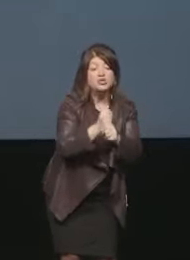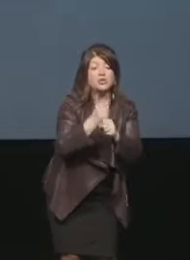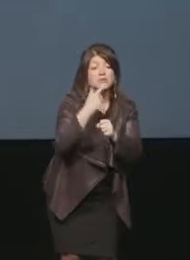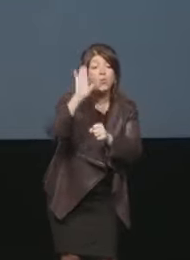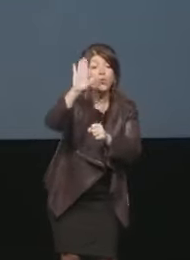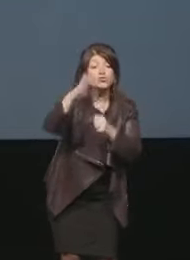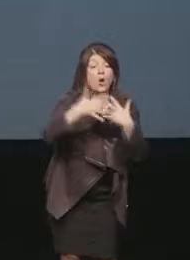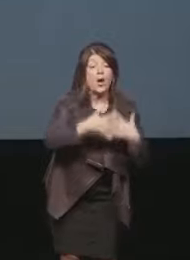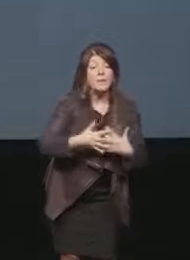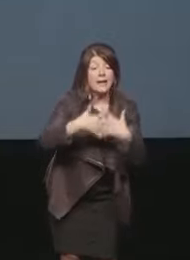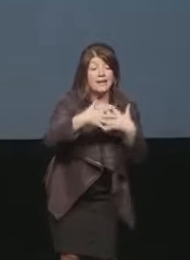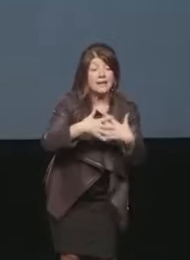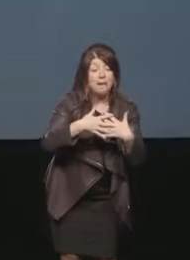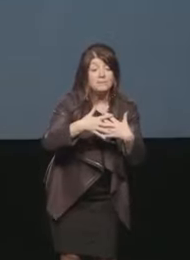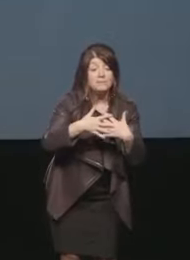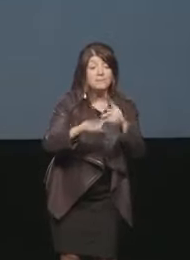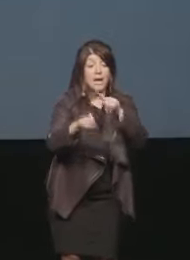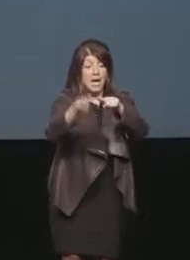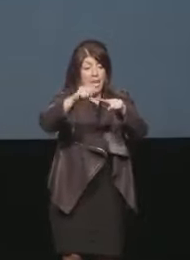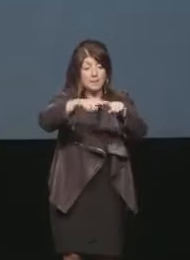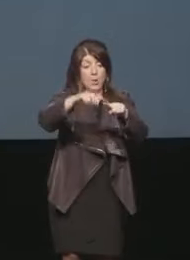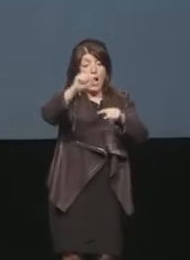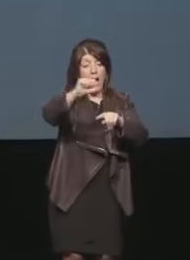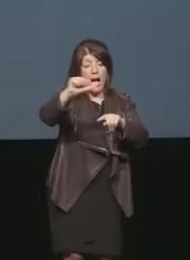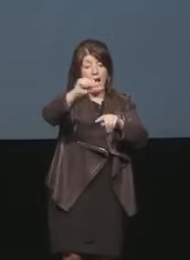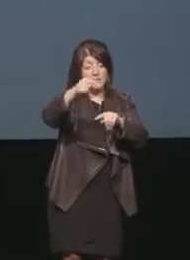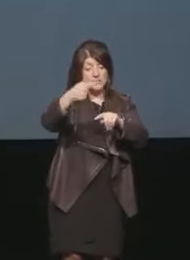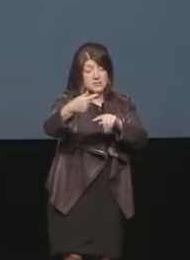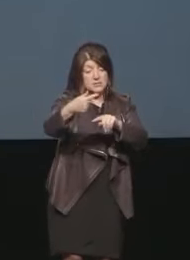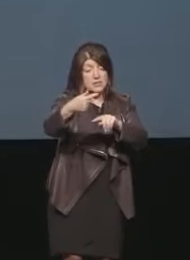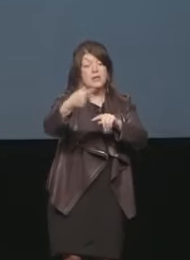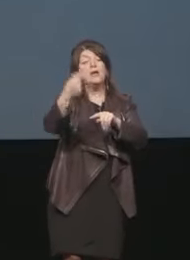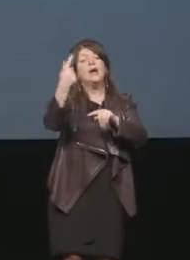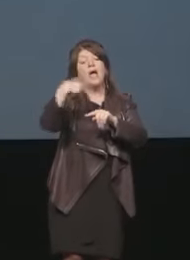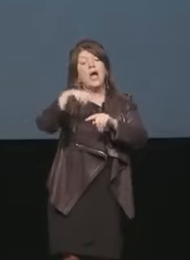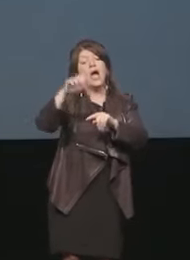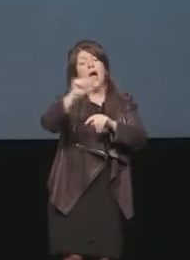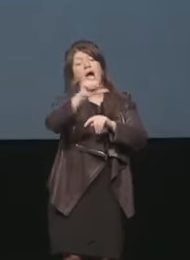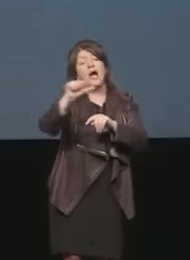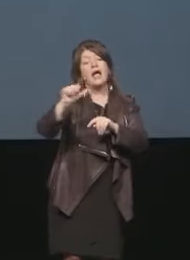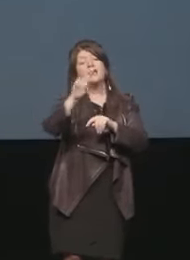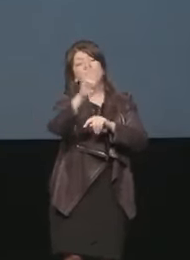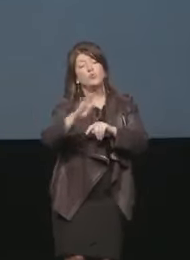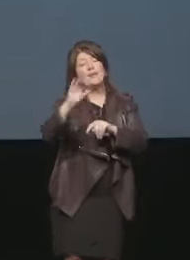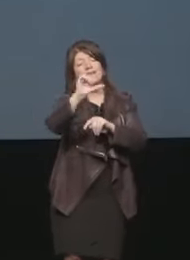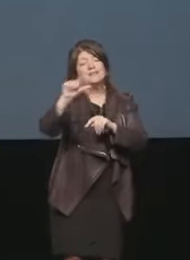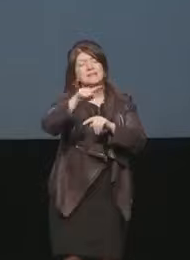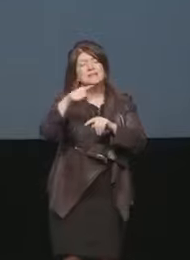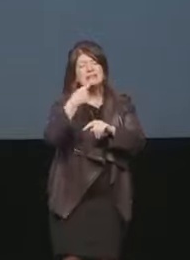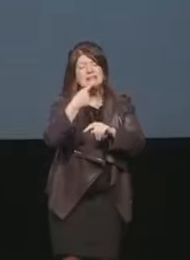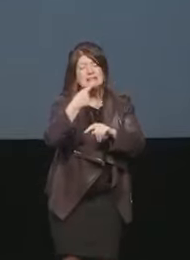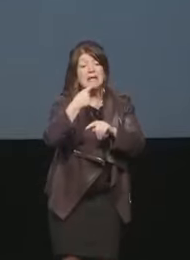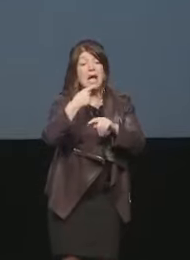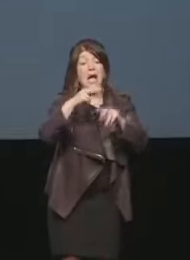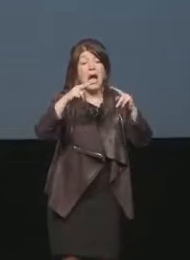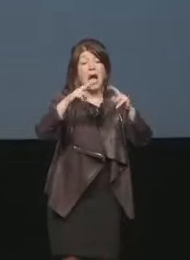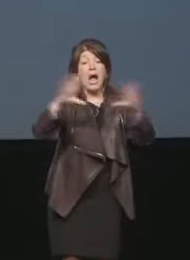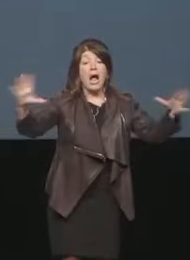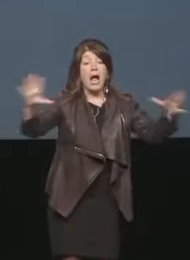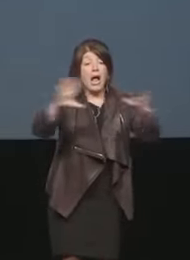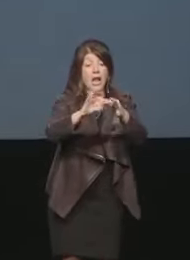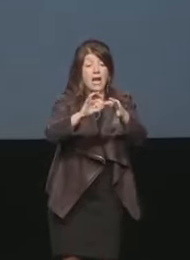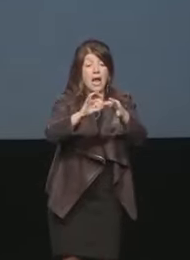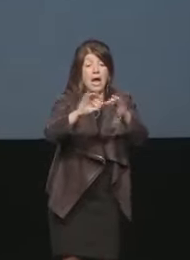Unite e last but not least ovviamente ASVIS che è l'alleanza internazionale italiana per lo sviluppo